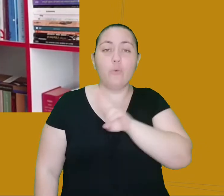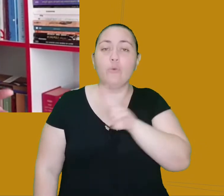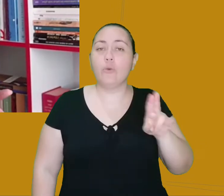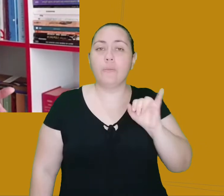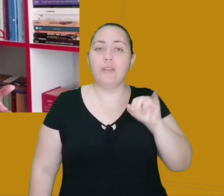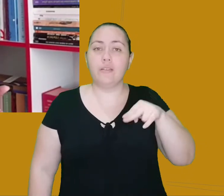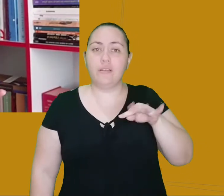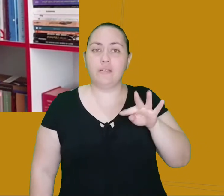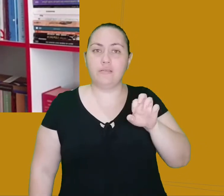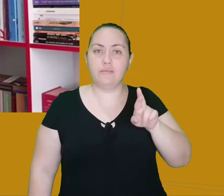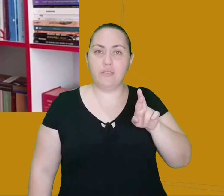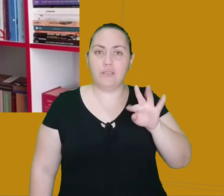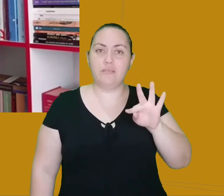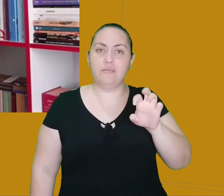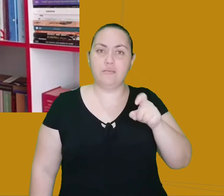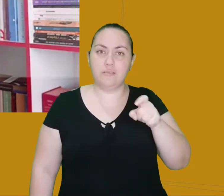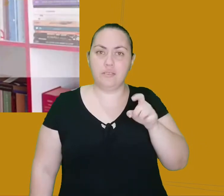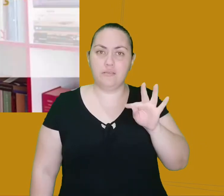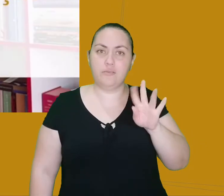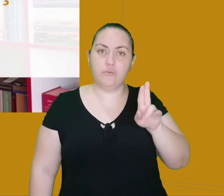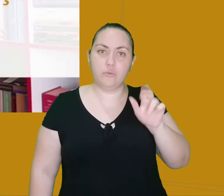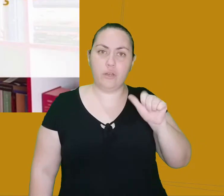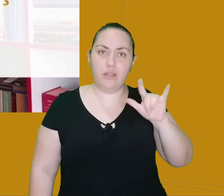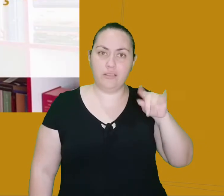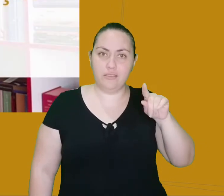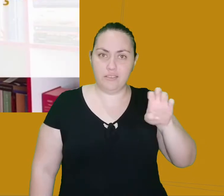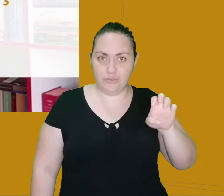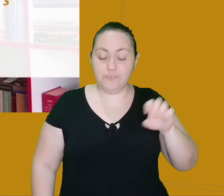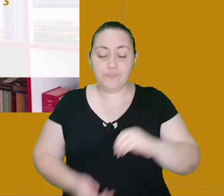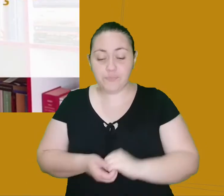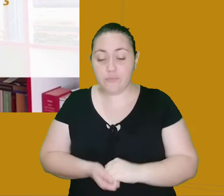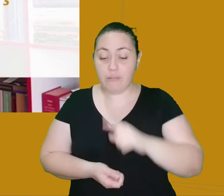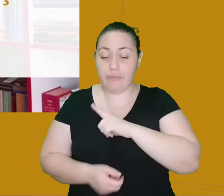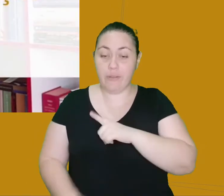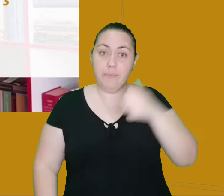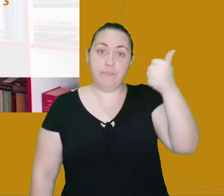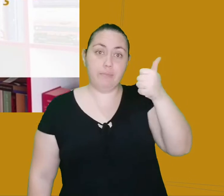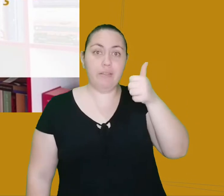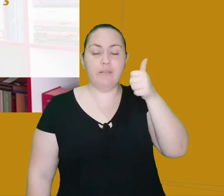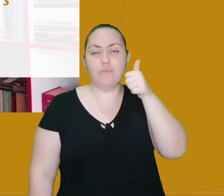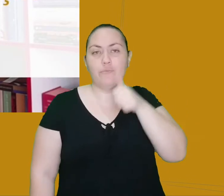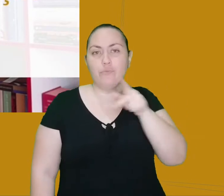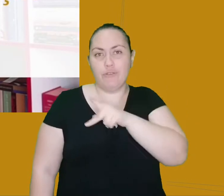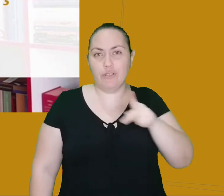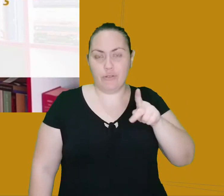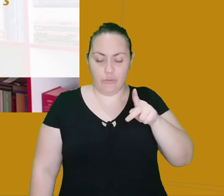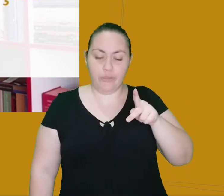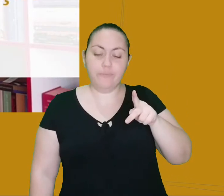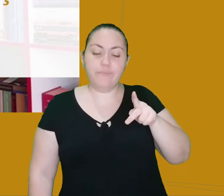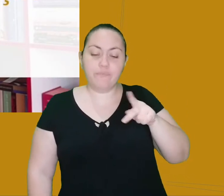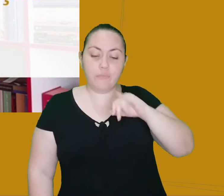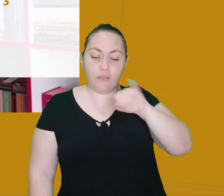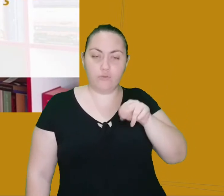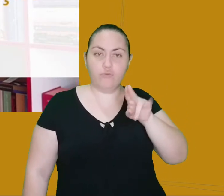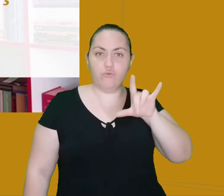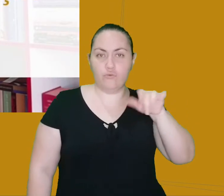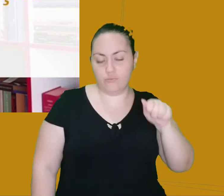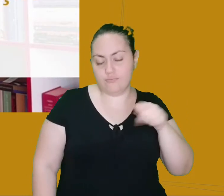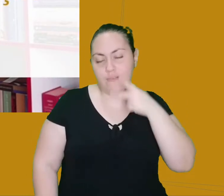de intertextualidade. Segundo Julia Cristevá, que foi a primeira pessoa a definir esse conceito de intertextualidade, todo